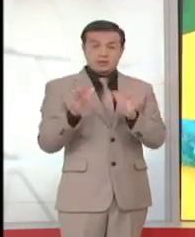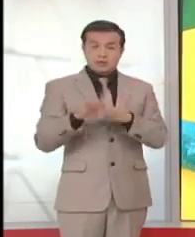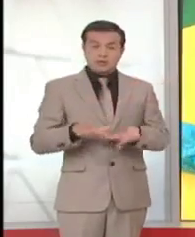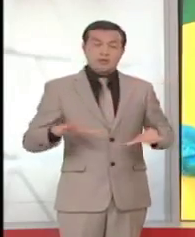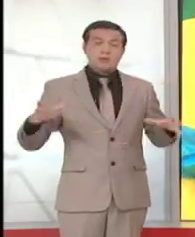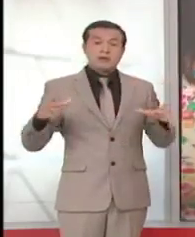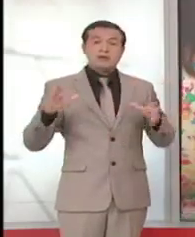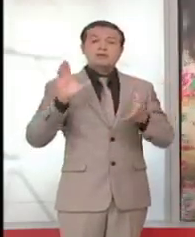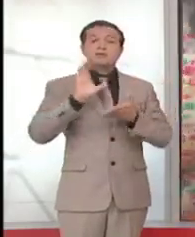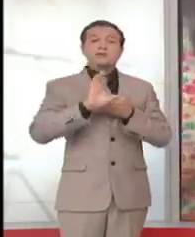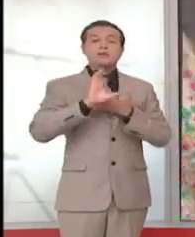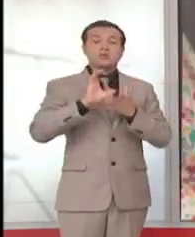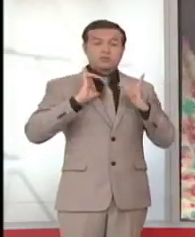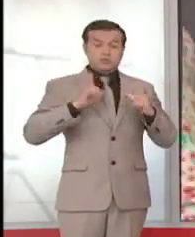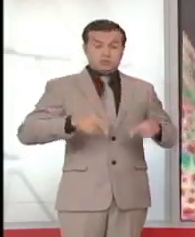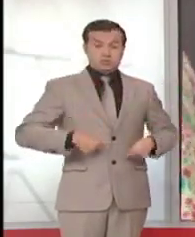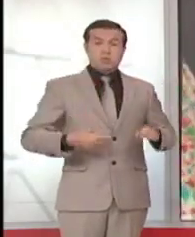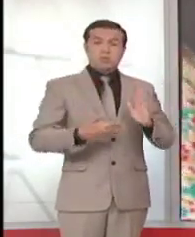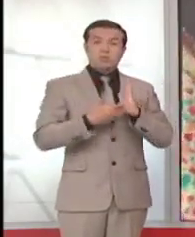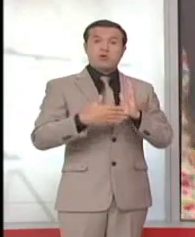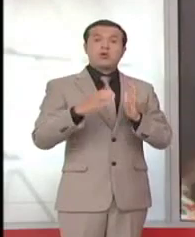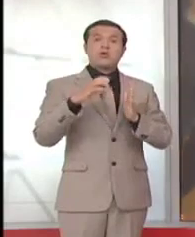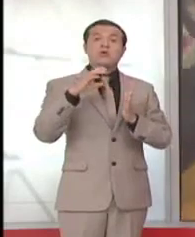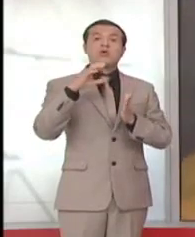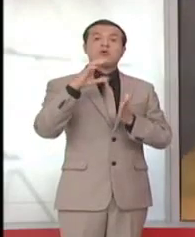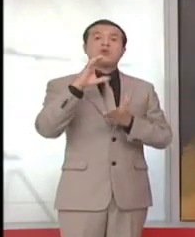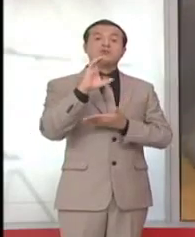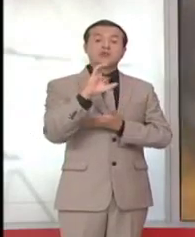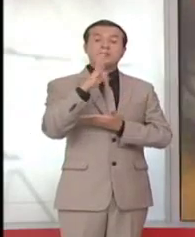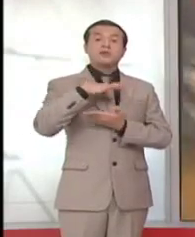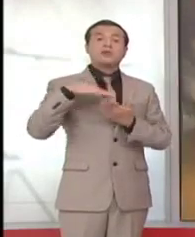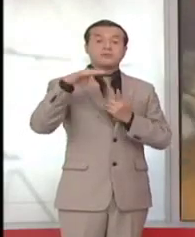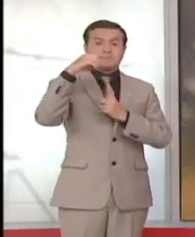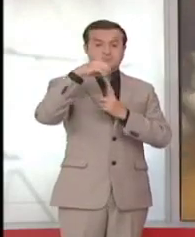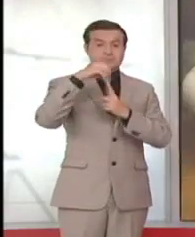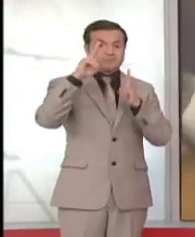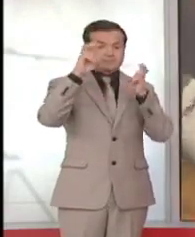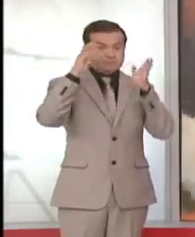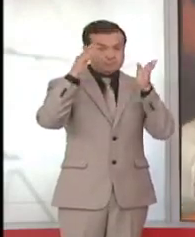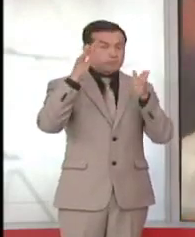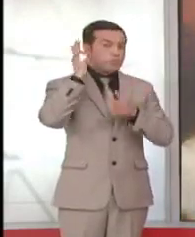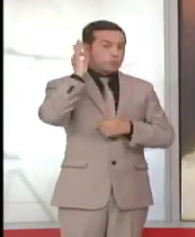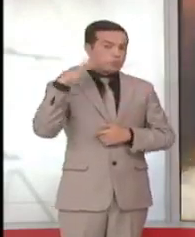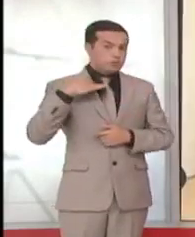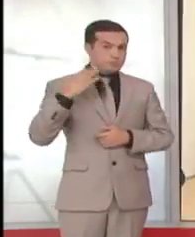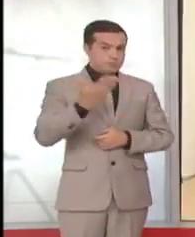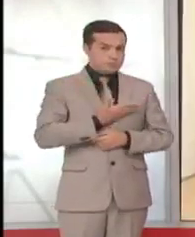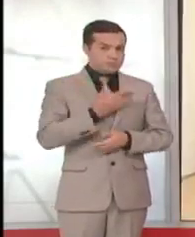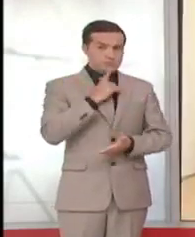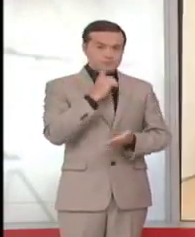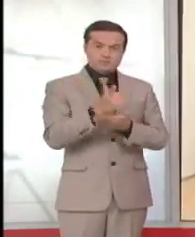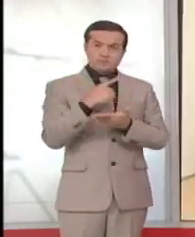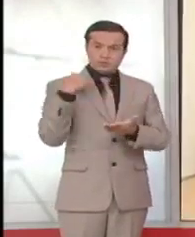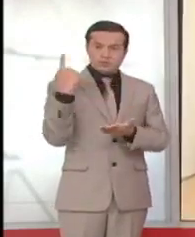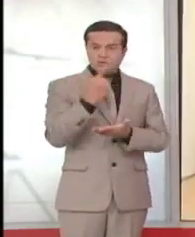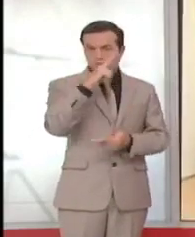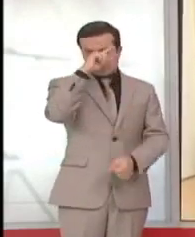del Centro de Salud Tipo C de San Antonio de Pichincha, que funciona en el marco de la misión Las Manuelas. Nosotros trabajamos principalmente en